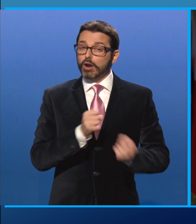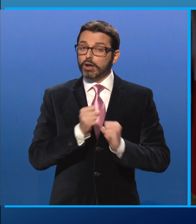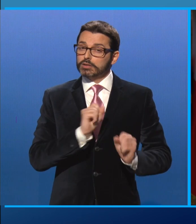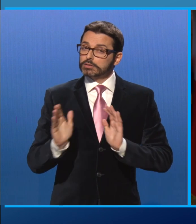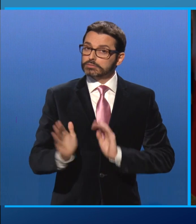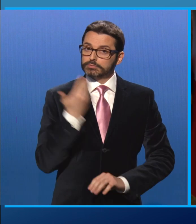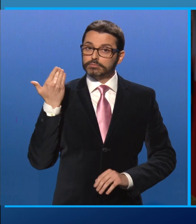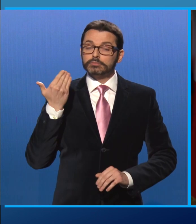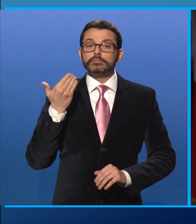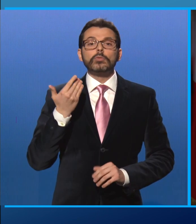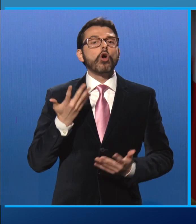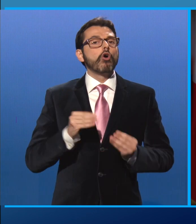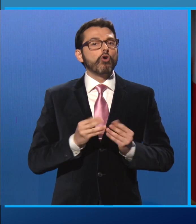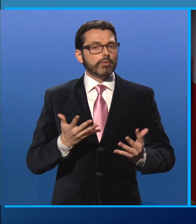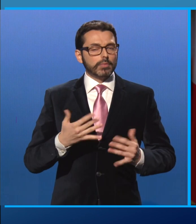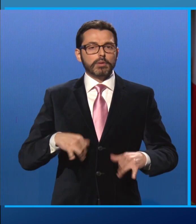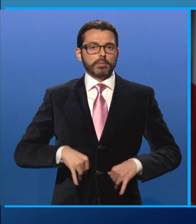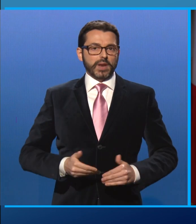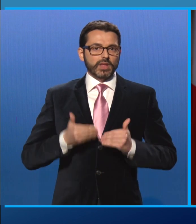con azioni preventive e di repressione.